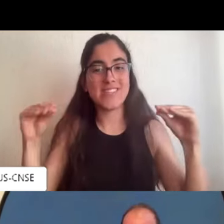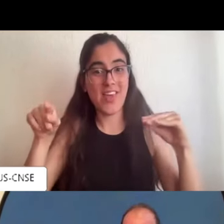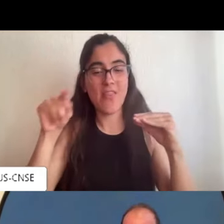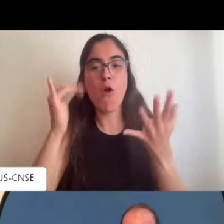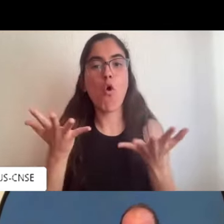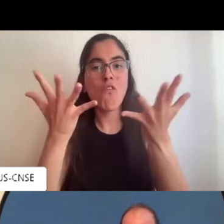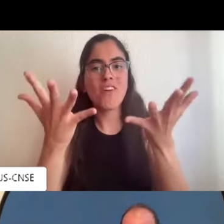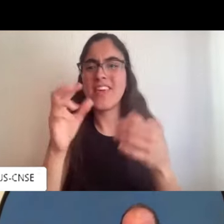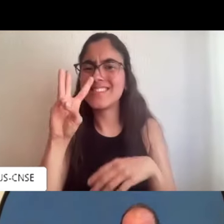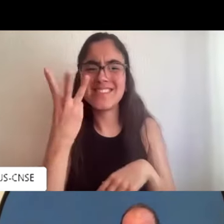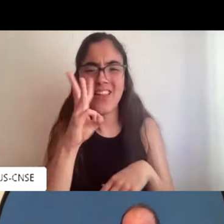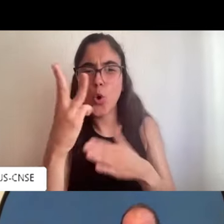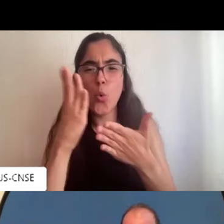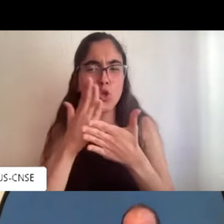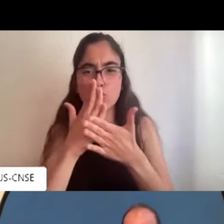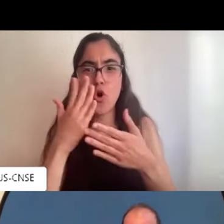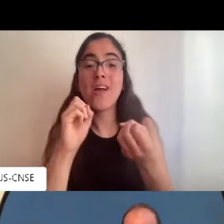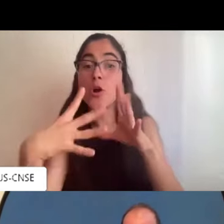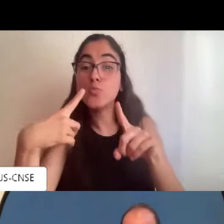importante el acceder aquí